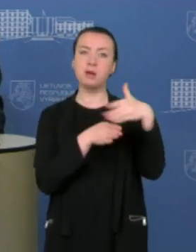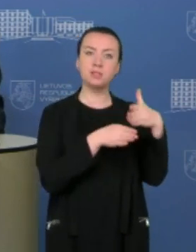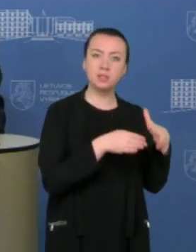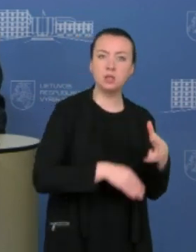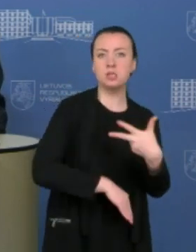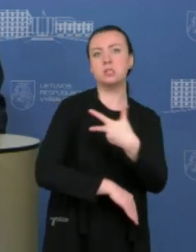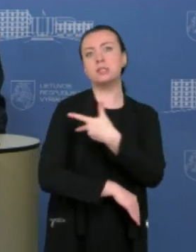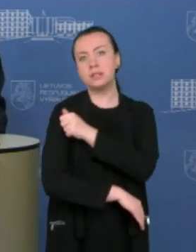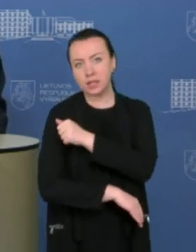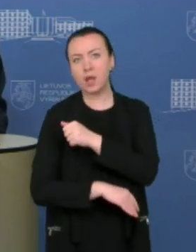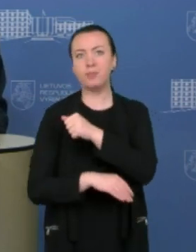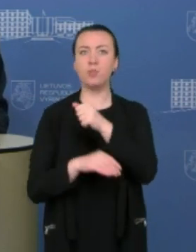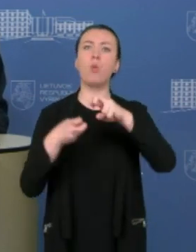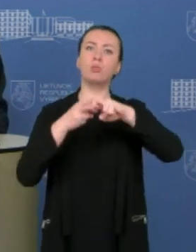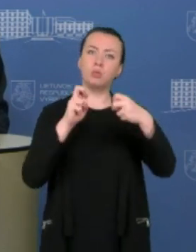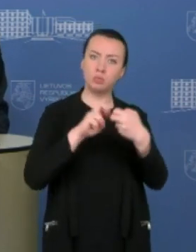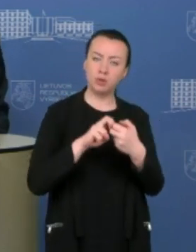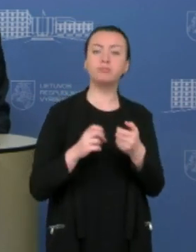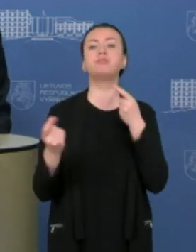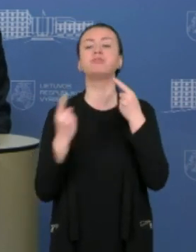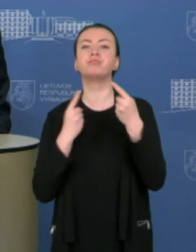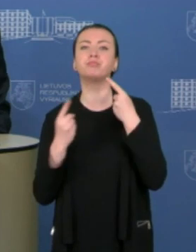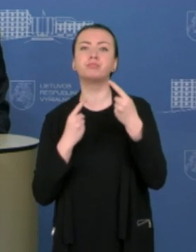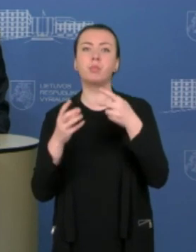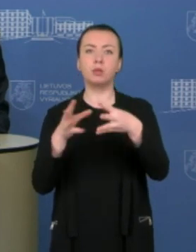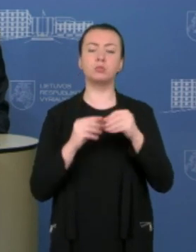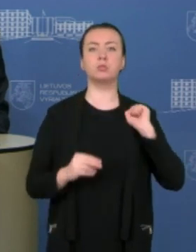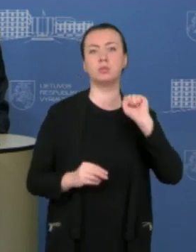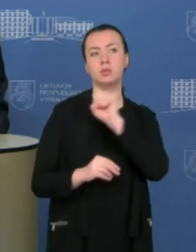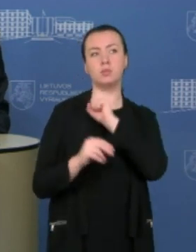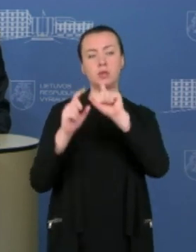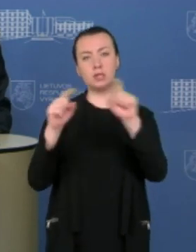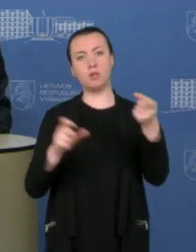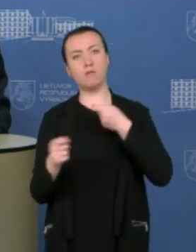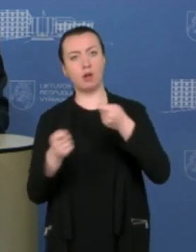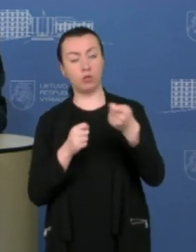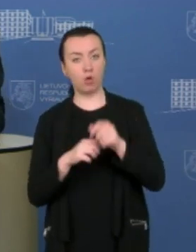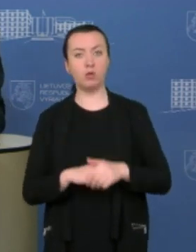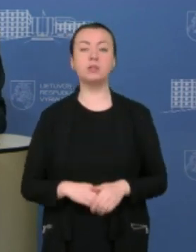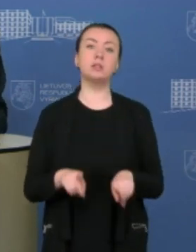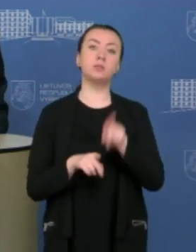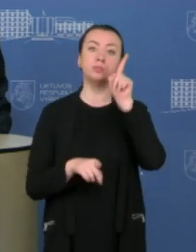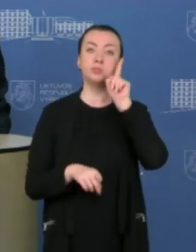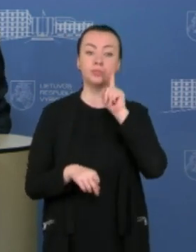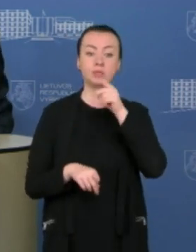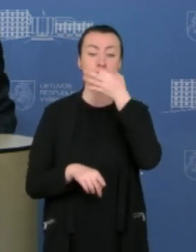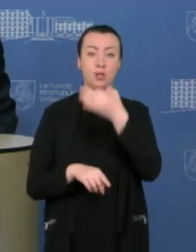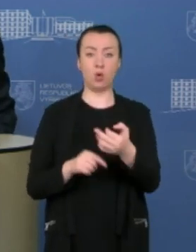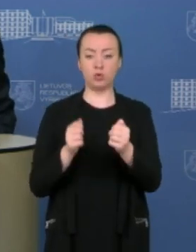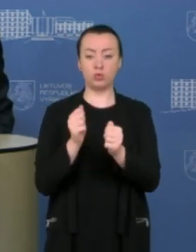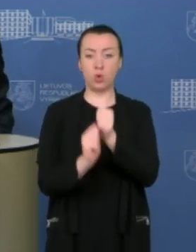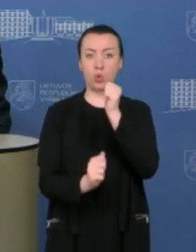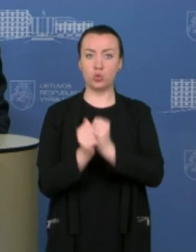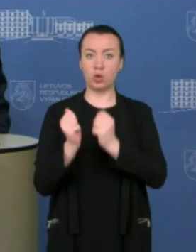ar skiepėjimo nesklandumus. Kalbėsime su gydimo įstaigų vadovais ir, kaip minėjau, po sausio